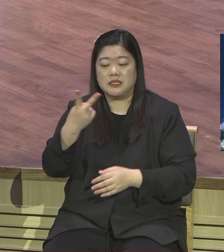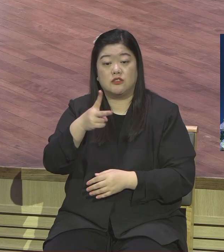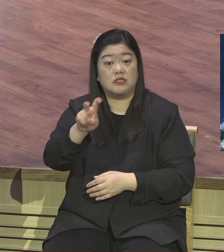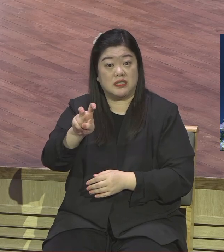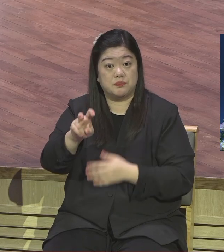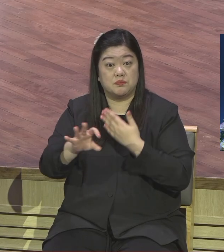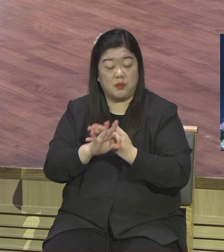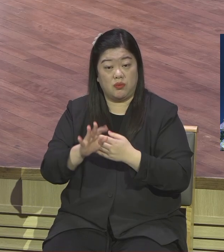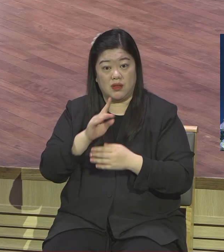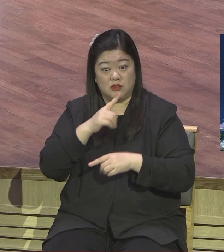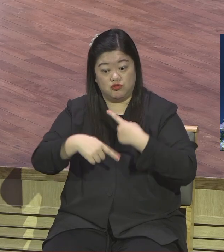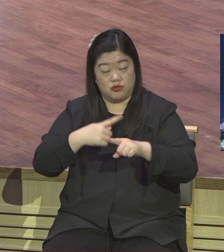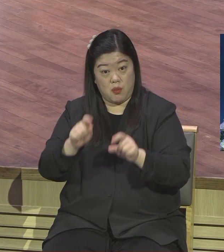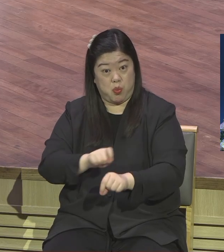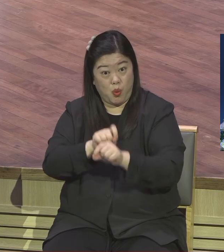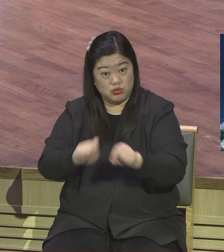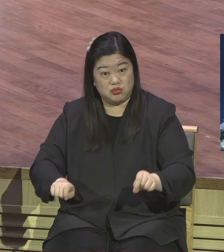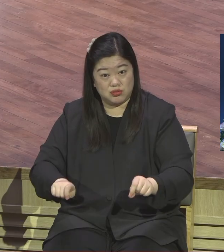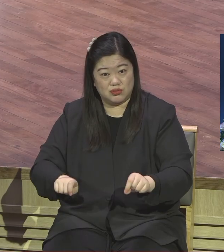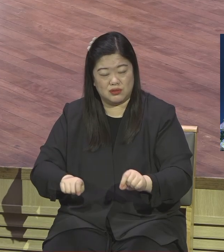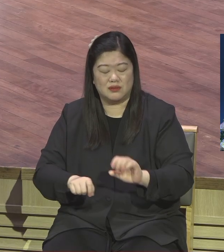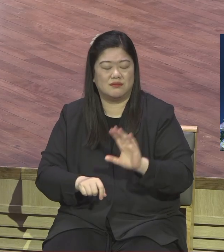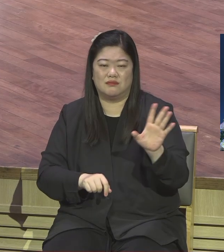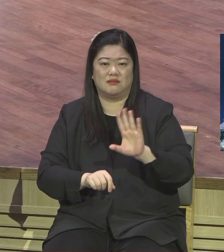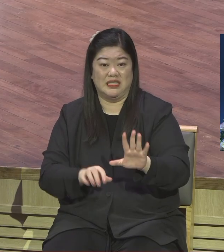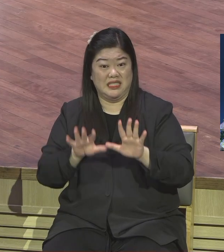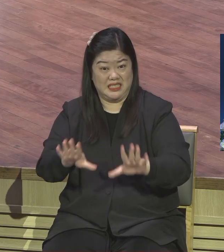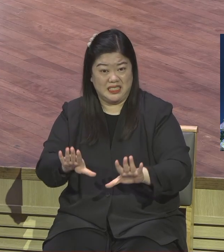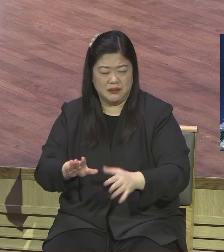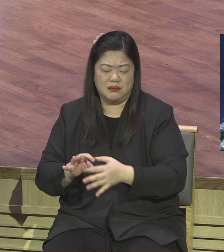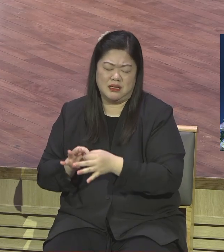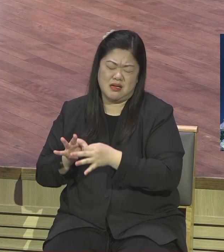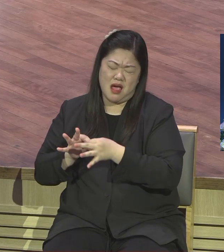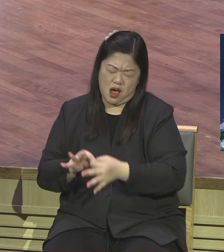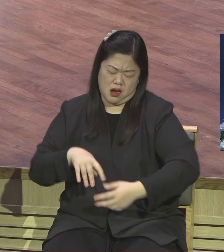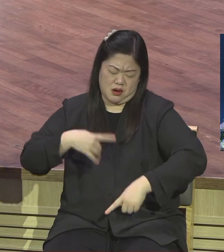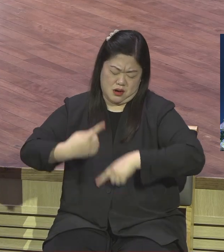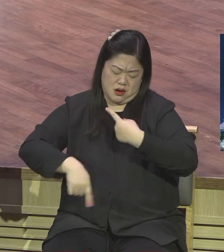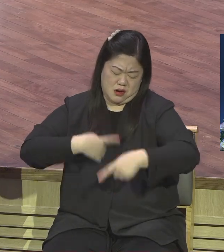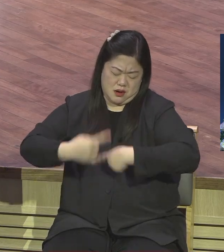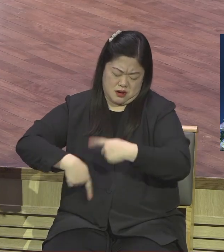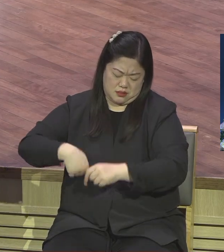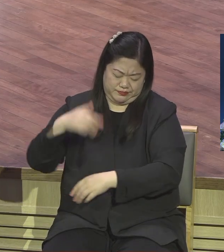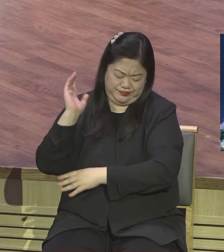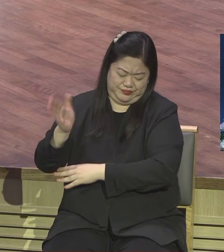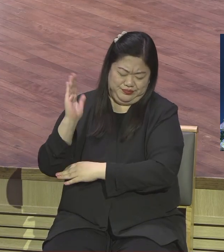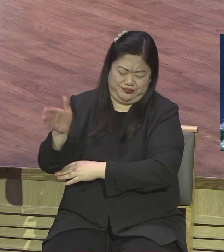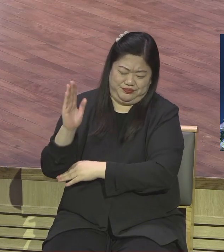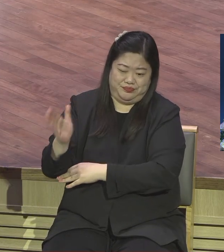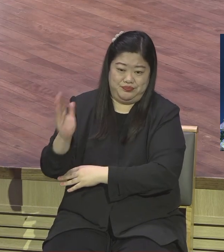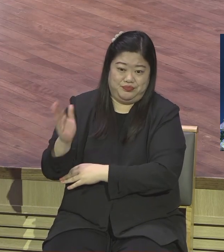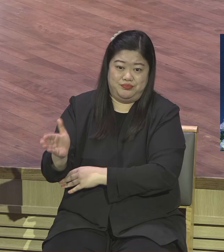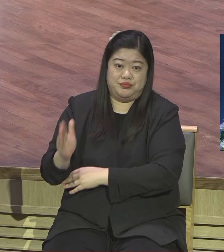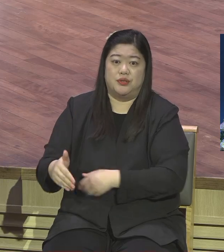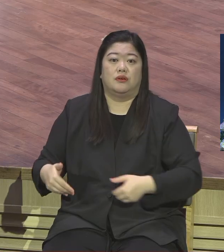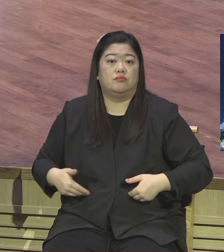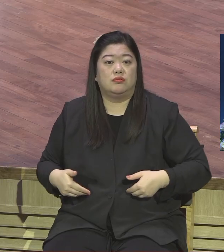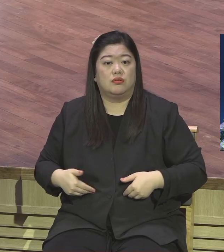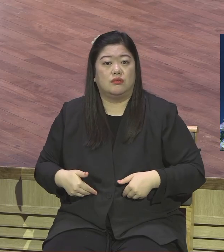정말로 힘있게 예수가 그리스도라는 사실을 증거해야만 하는 시간대 우리 시간대와는 다릅니다